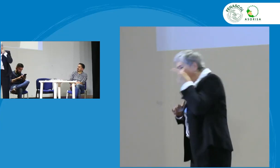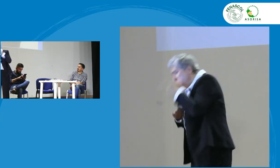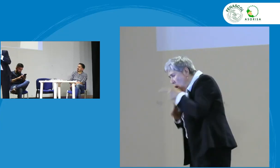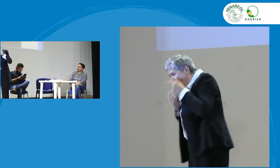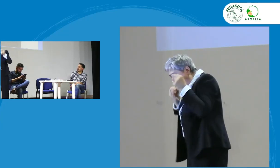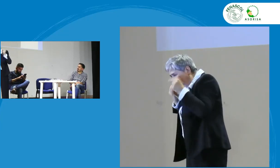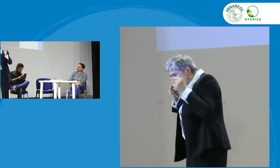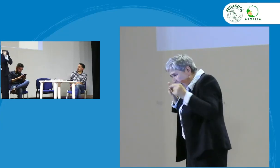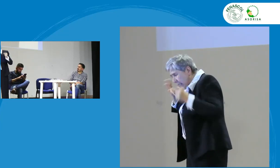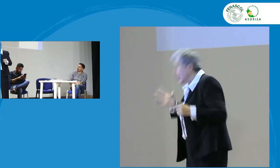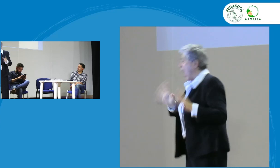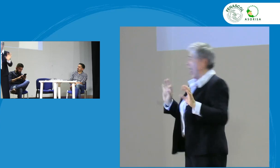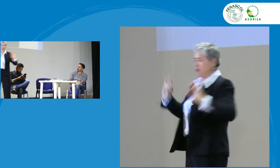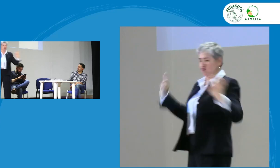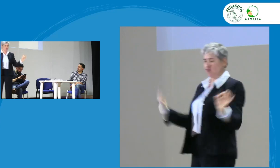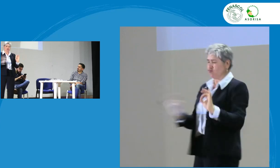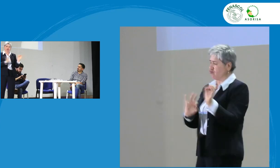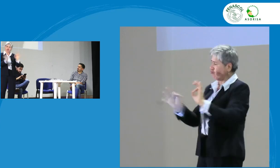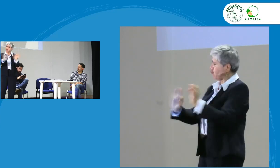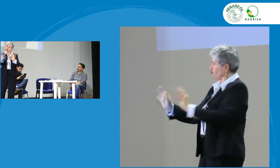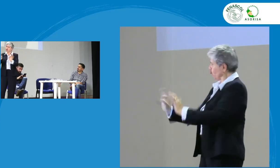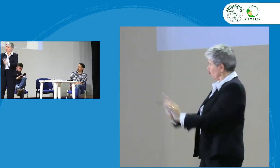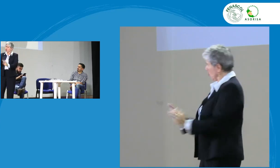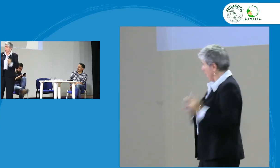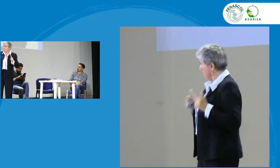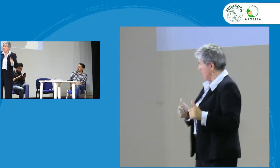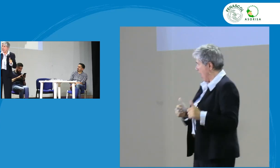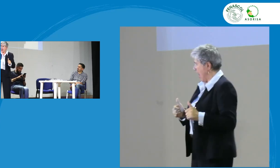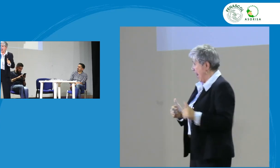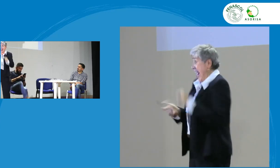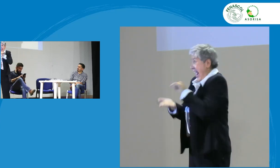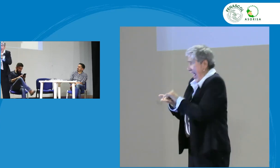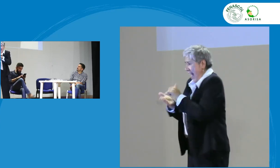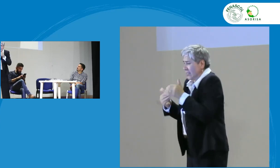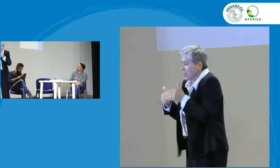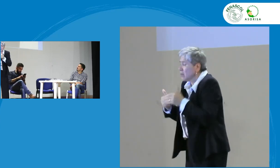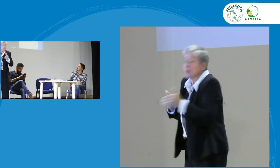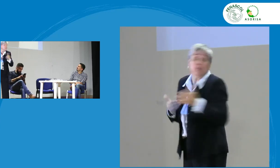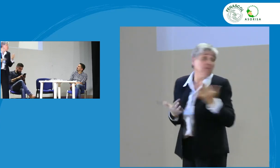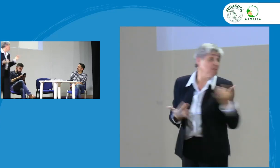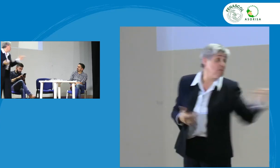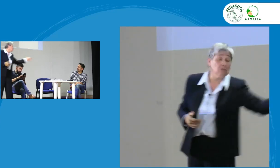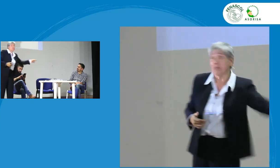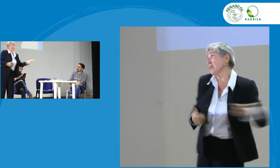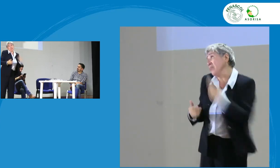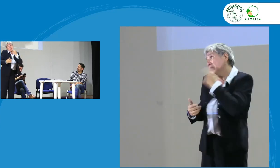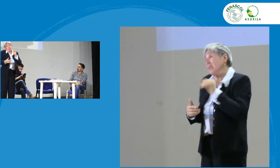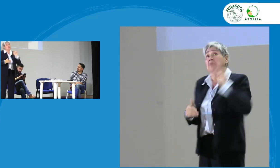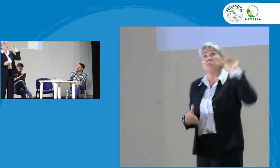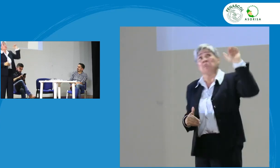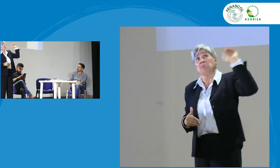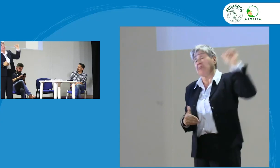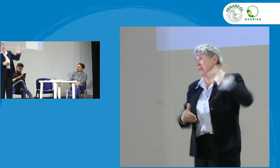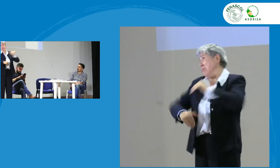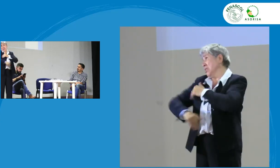tenemos esta ley que tiene estatutos y ciertas ciertos puntos importantes como dice Joani